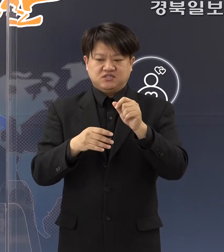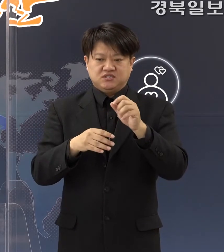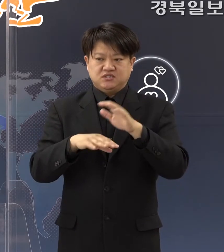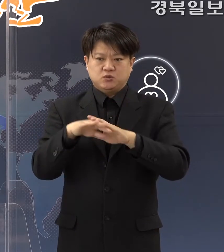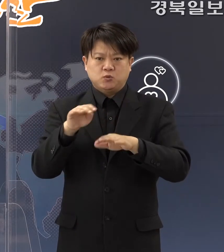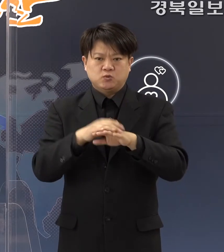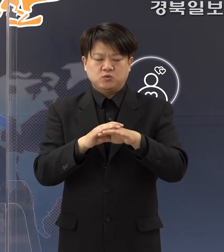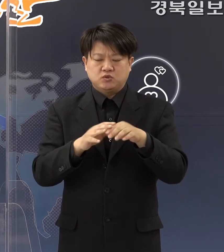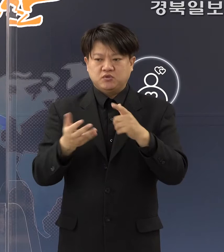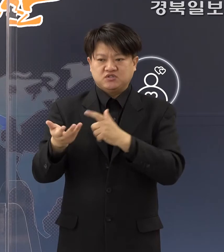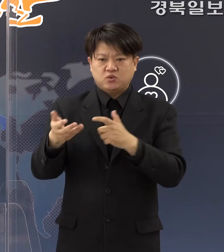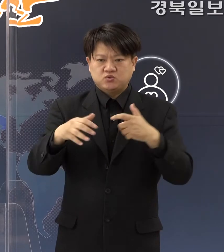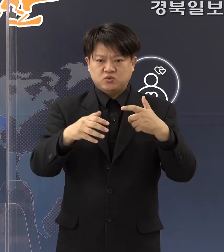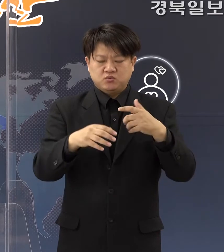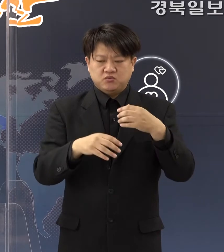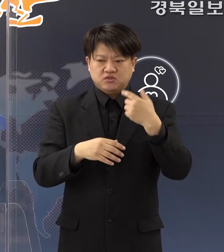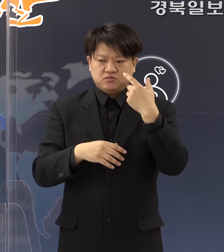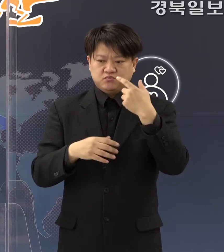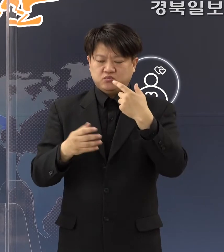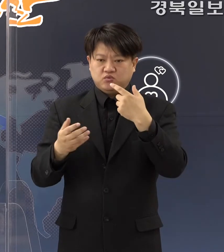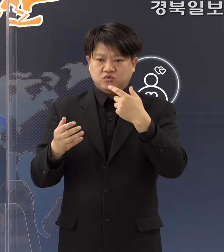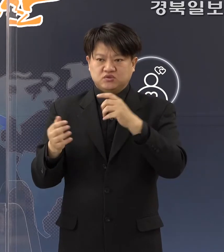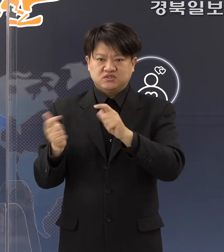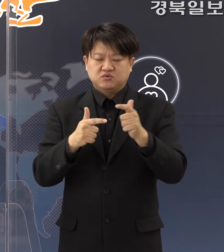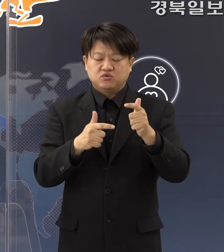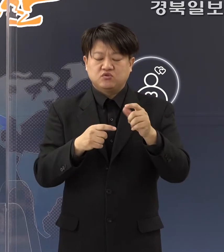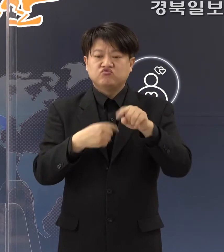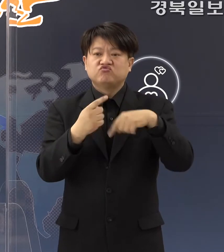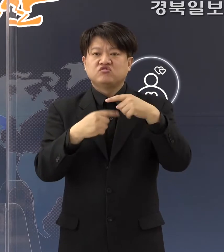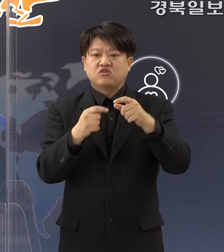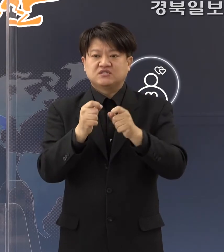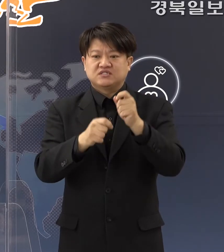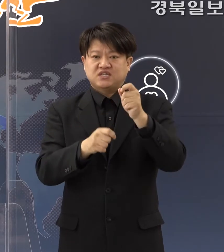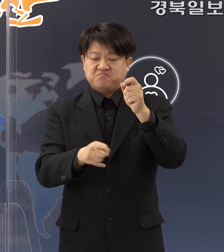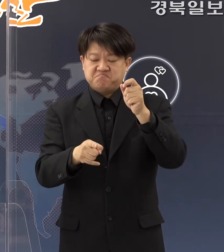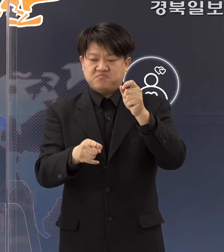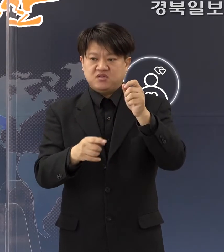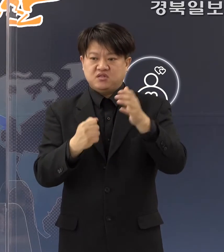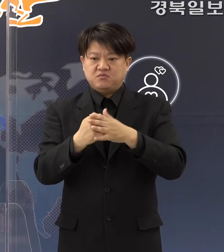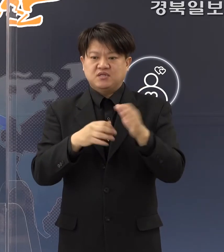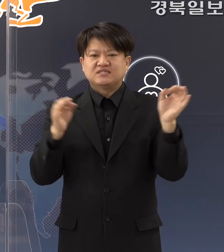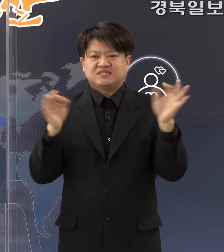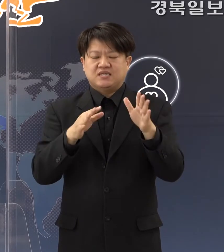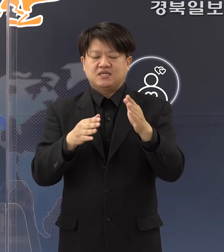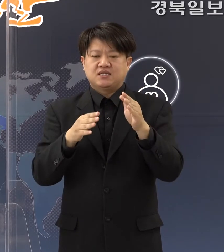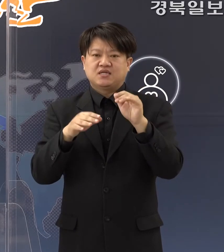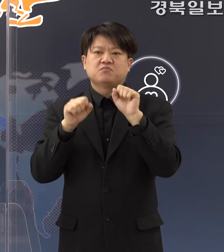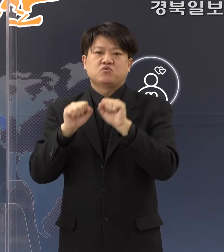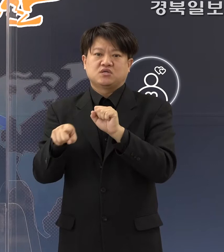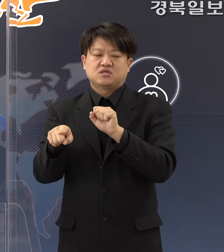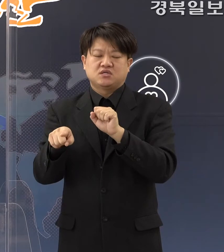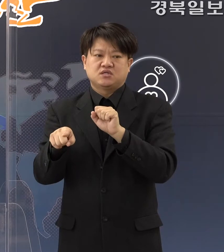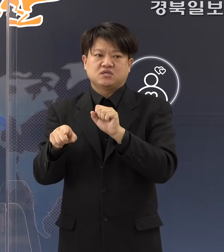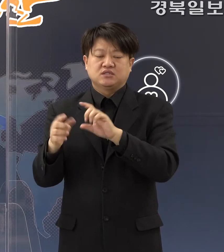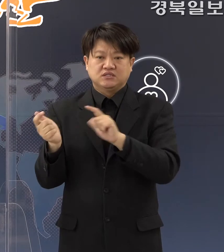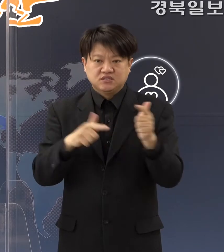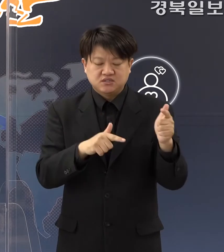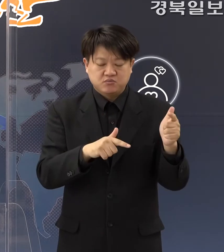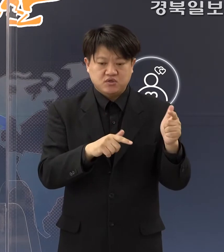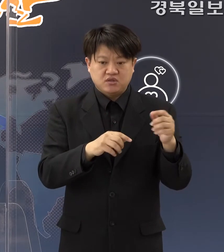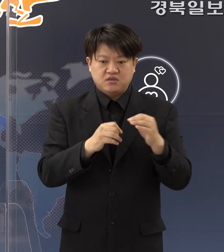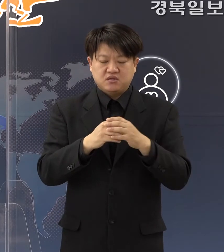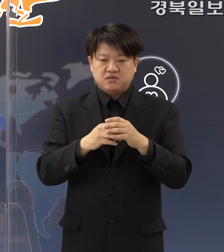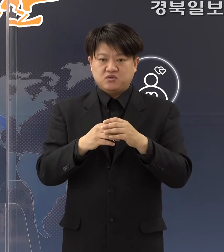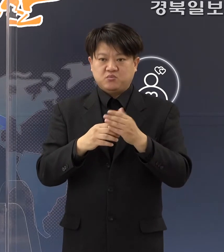카페에 대한 운영시간이 연장되는 만큼 가급적 짧은 시간 머물기 그리고 식사 전 마스크는